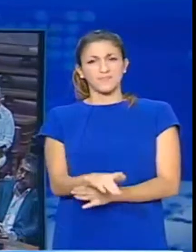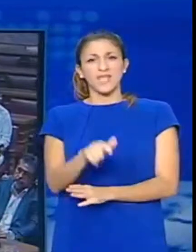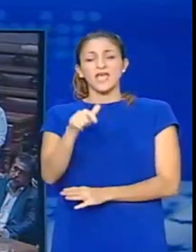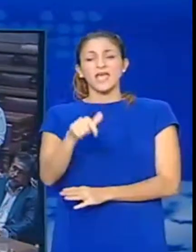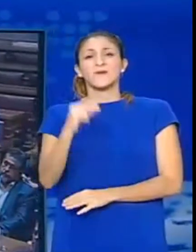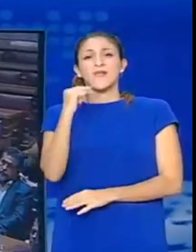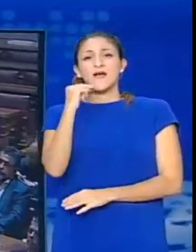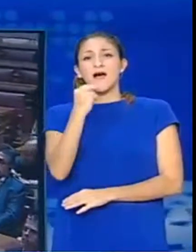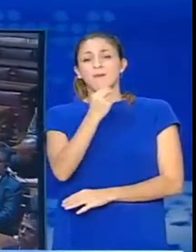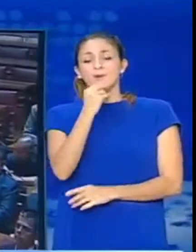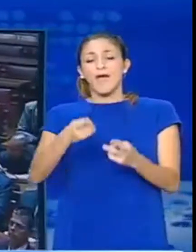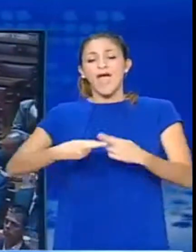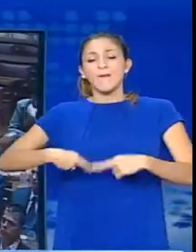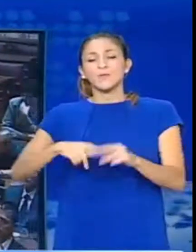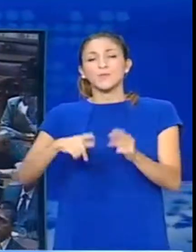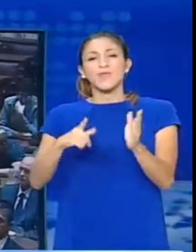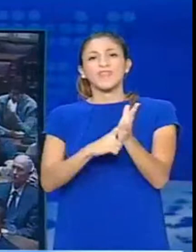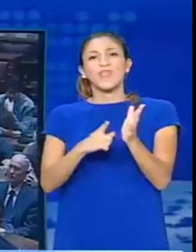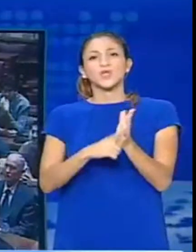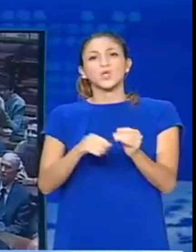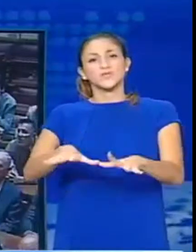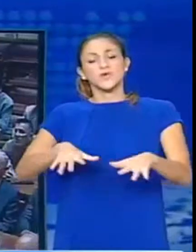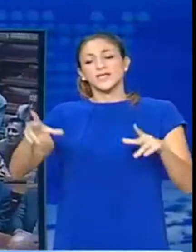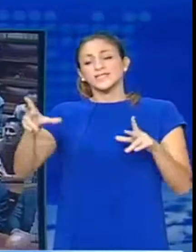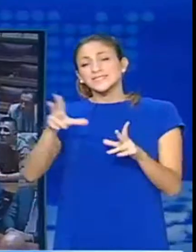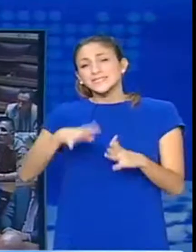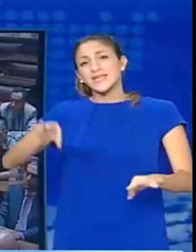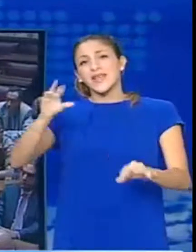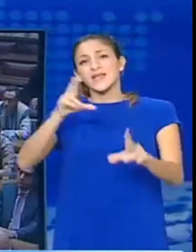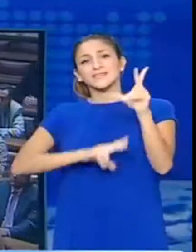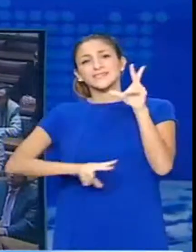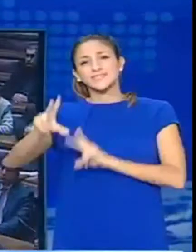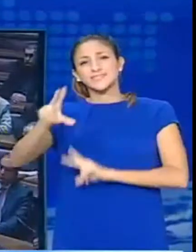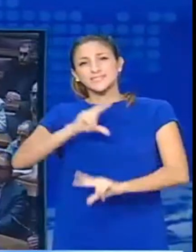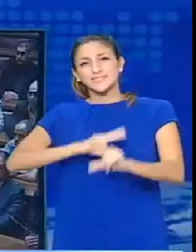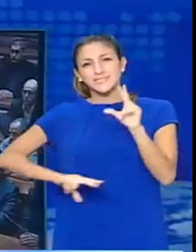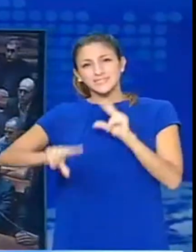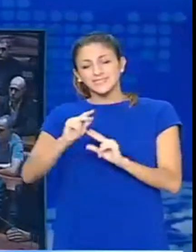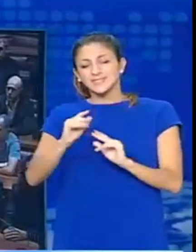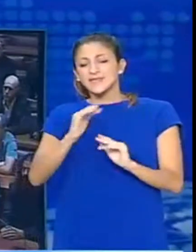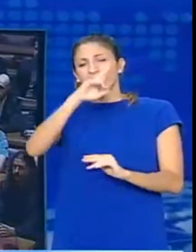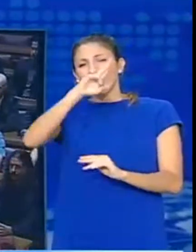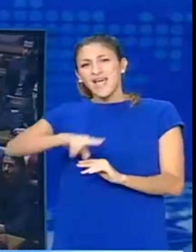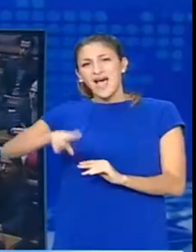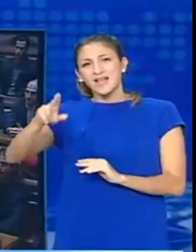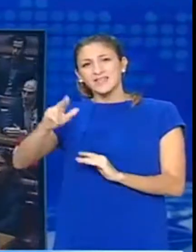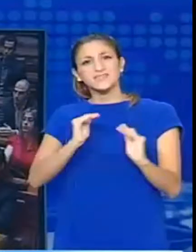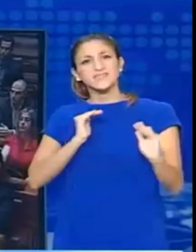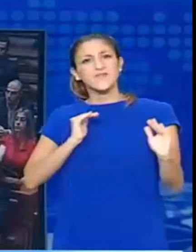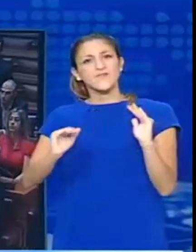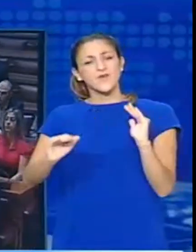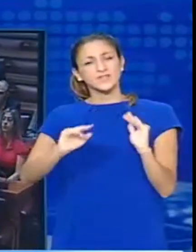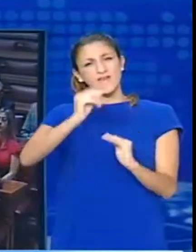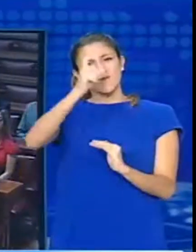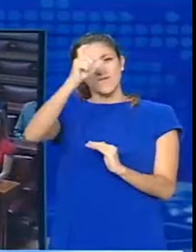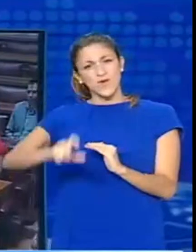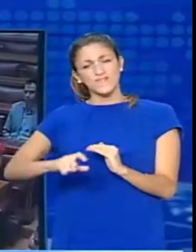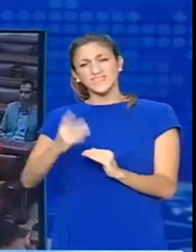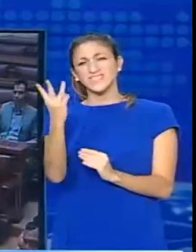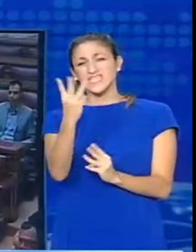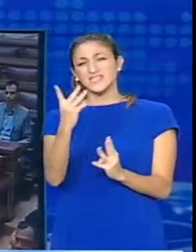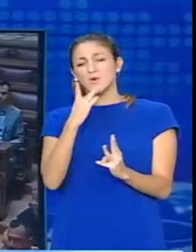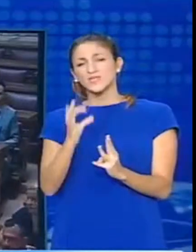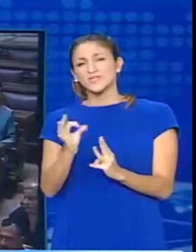αρπηδεοντολογία της Βουλής ξεκινά η διαδικασία άρσης ασυλίας των βουλευτών Μπούκουρα, Ιλιόπουλου και Γερμενή που ζητήσε ο ανακριτής